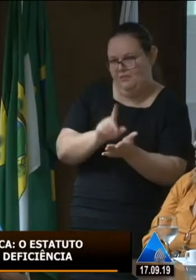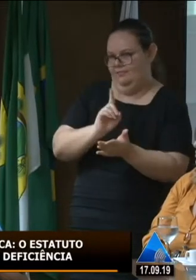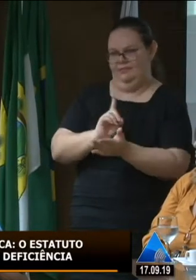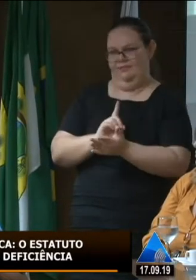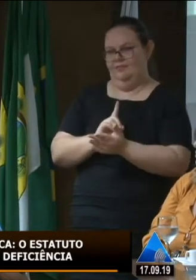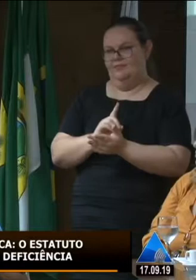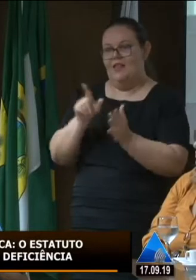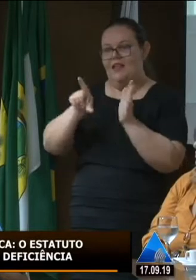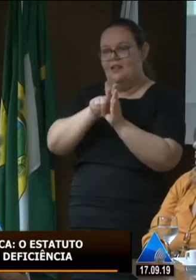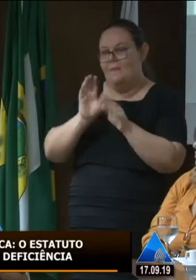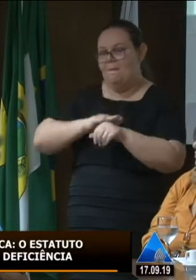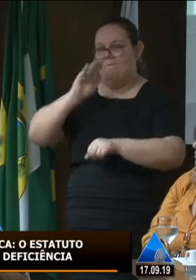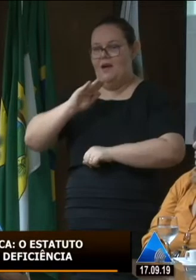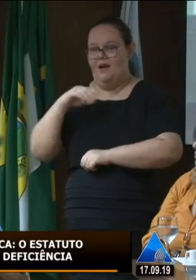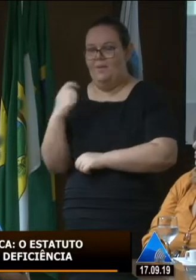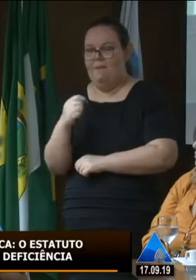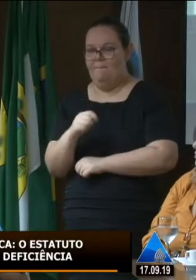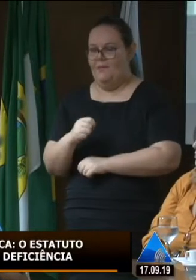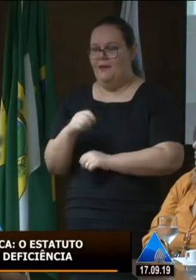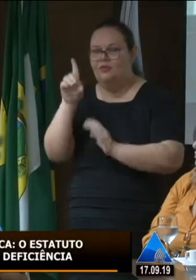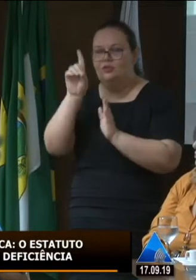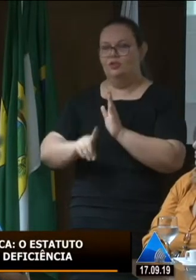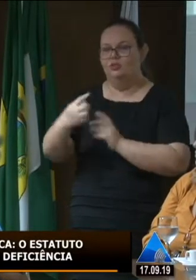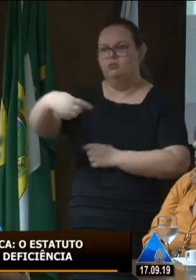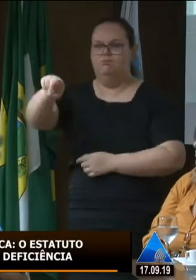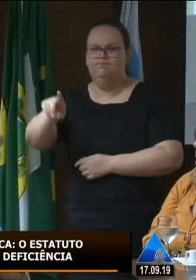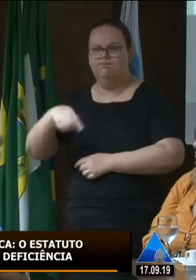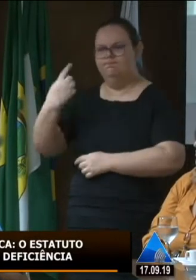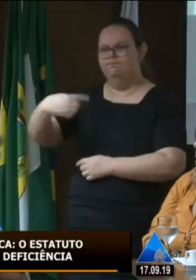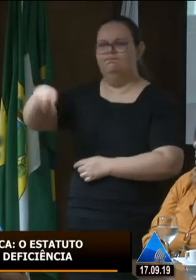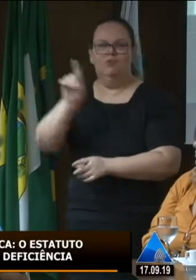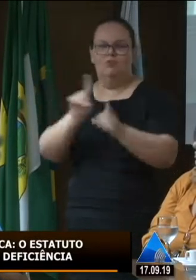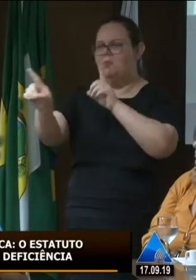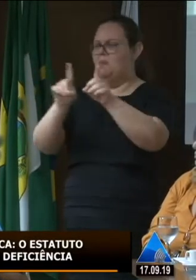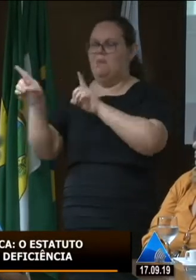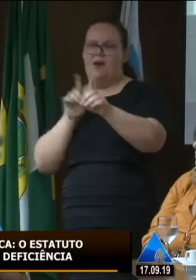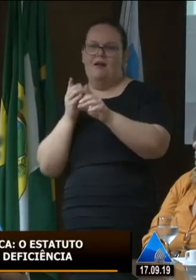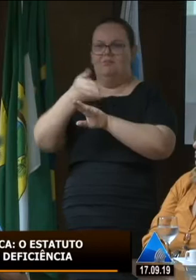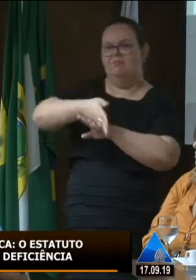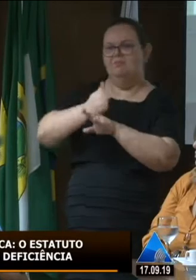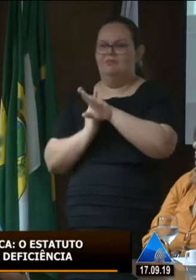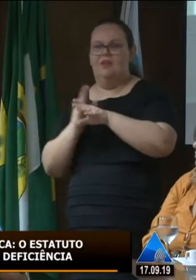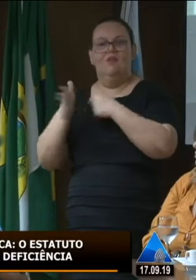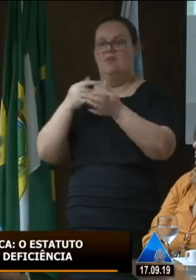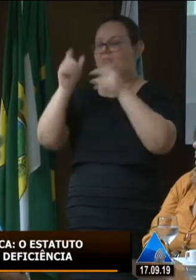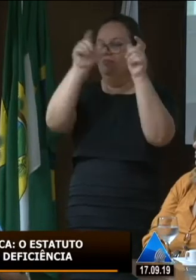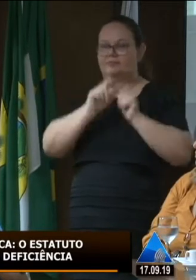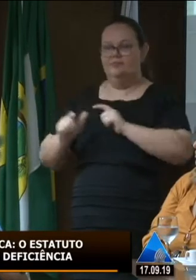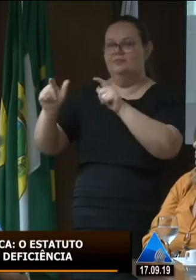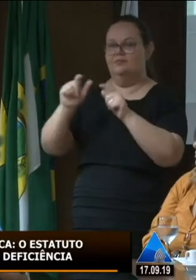porque a lei maior me dá o direito de ir e vir a todo local e essa lei maior